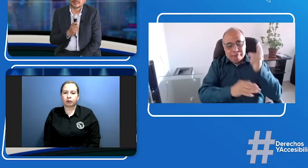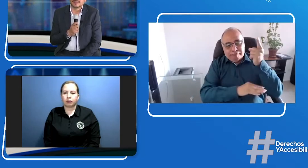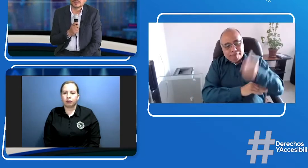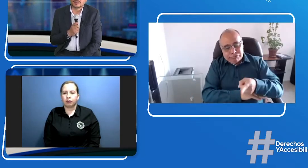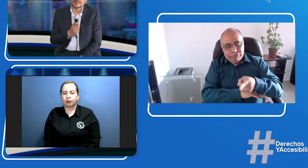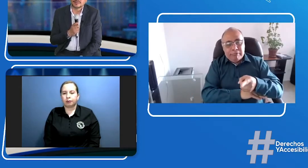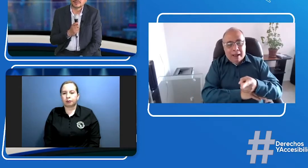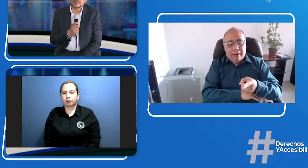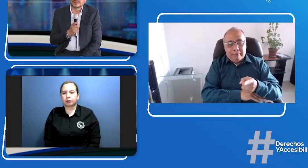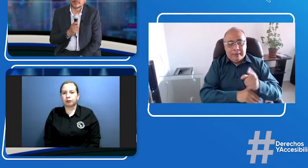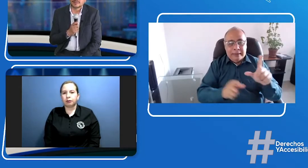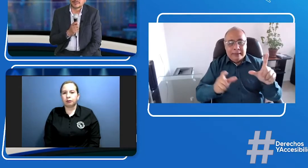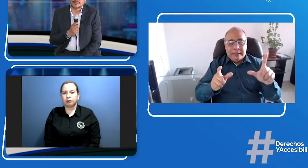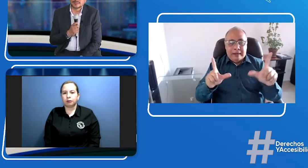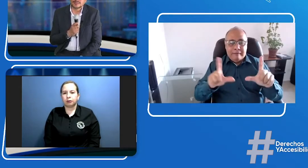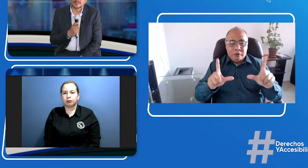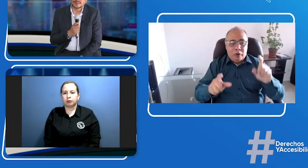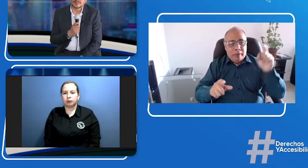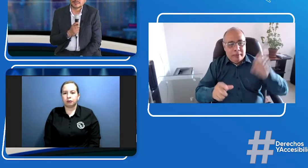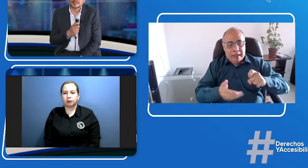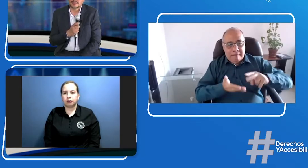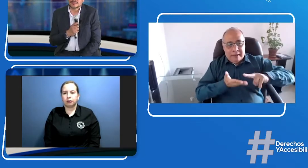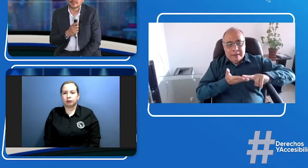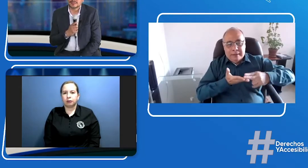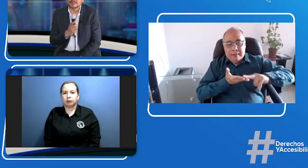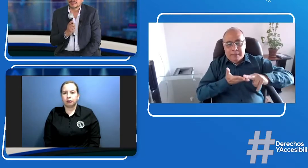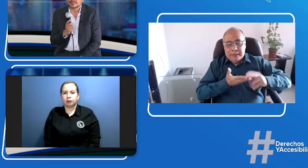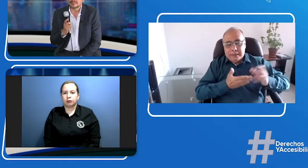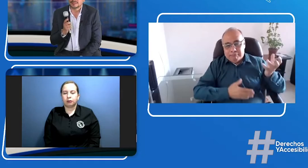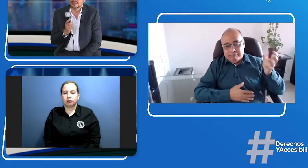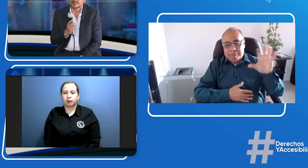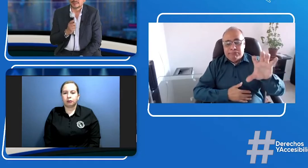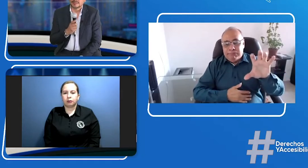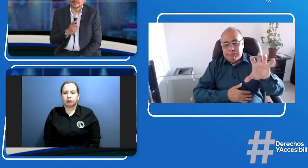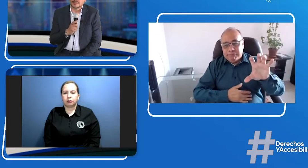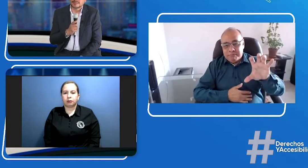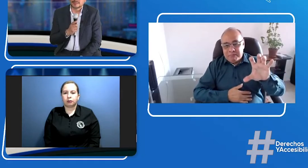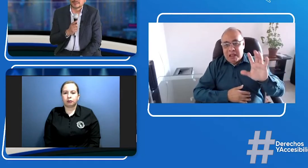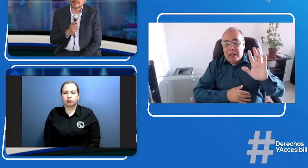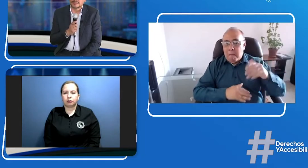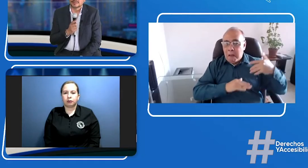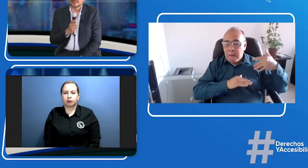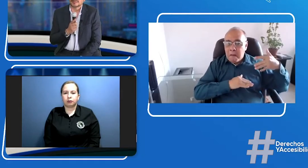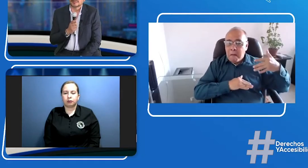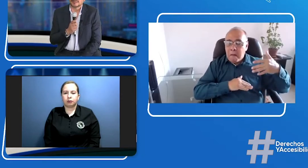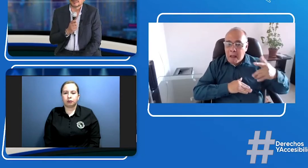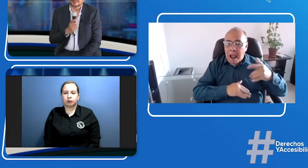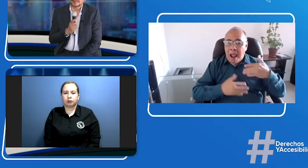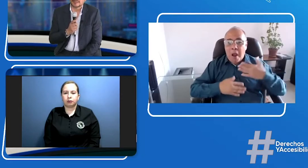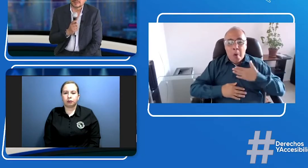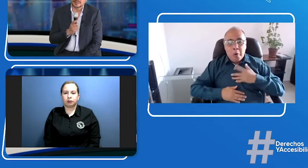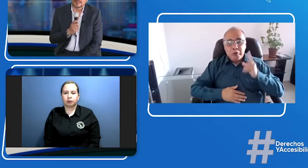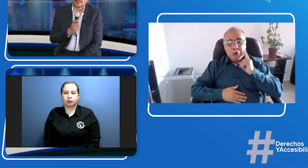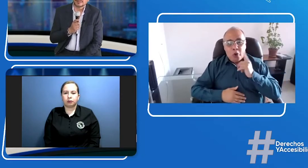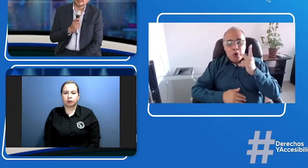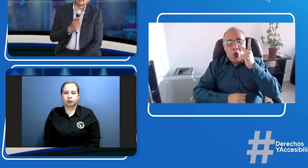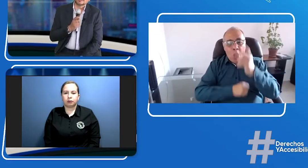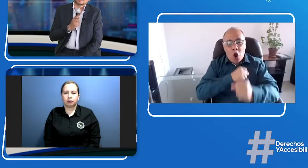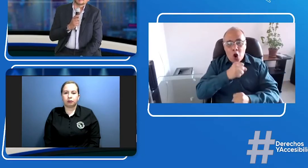por la COVID-19 se dio ese decreto de que los canales de televisión debían tener el intérprete de